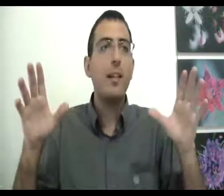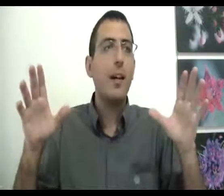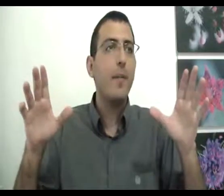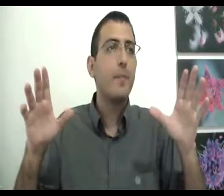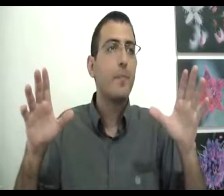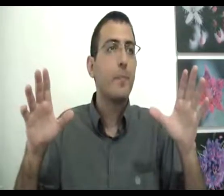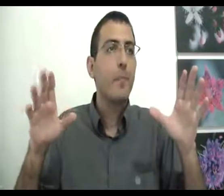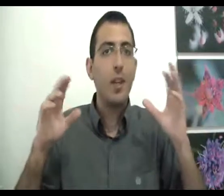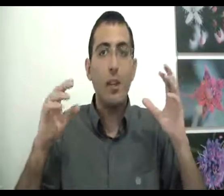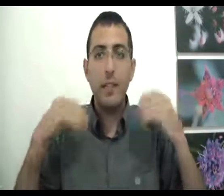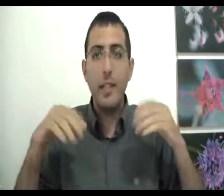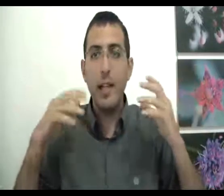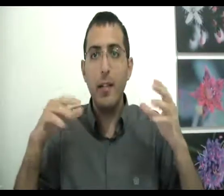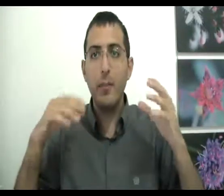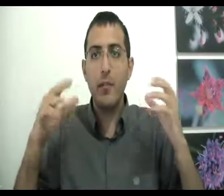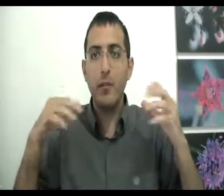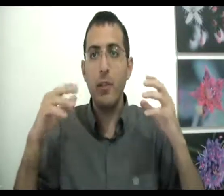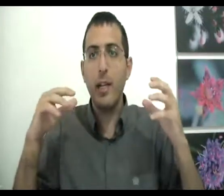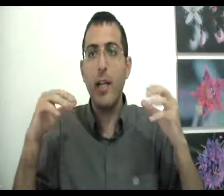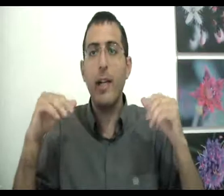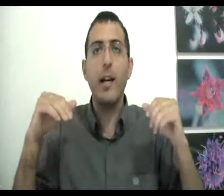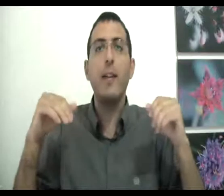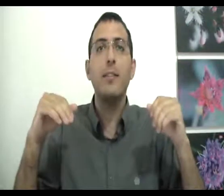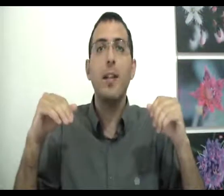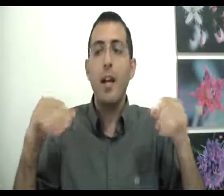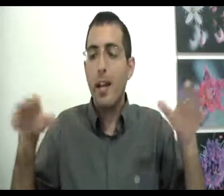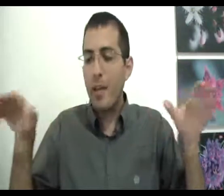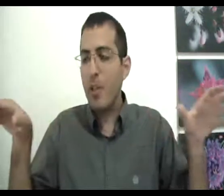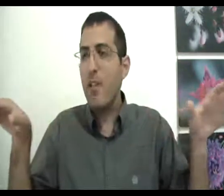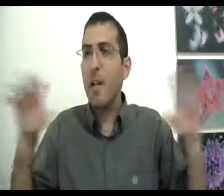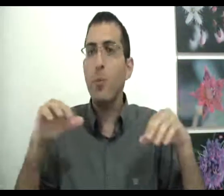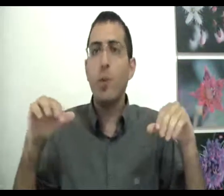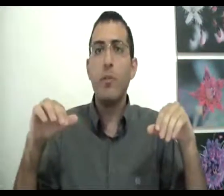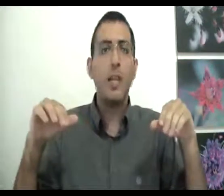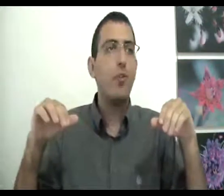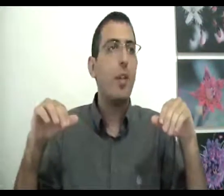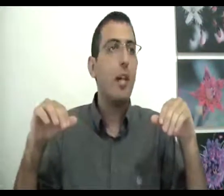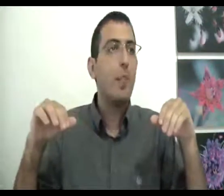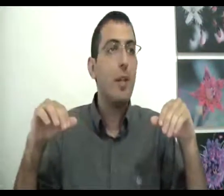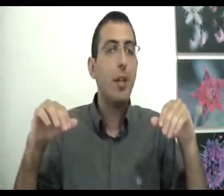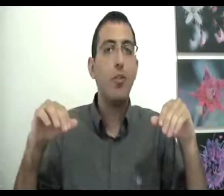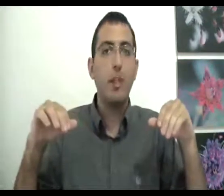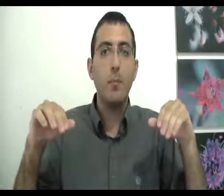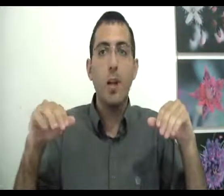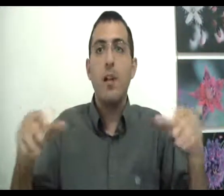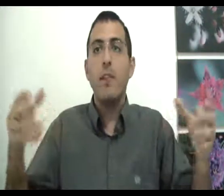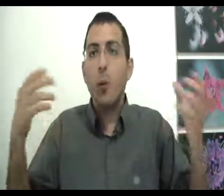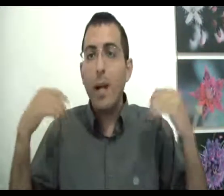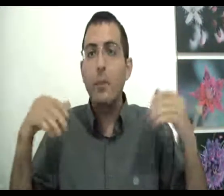קרה ונלך מכיוון יותר אחד, אם עכשיו יעמדו קבוצה של מיליון אנשים וכולם